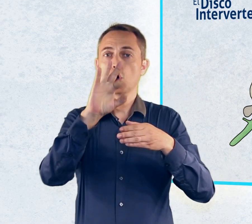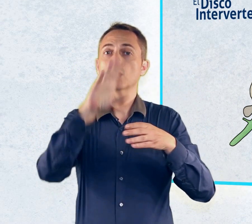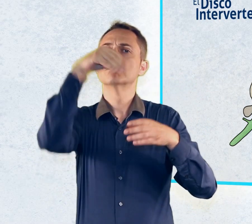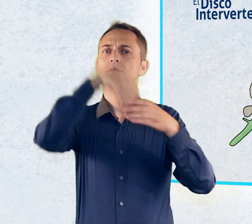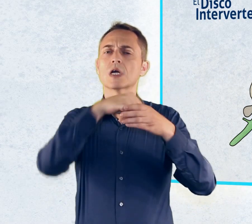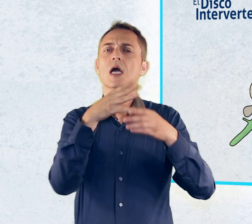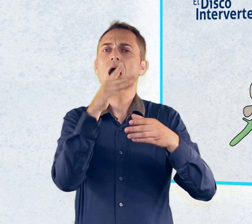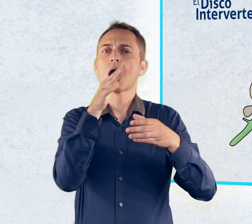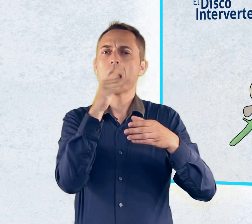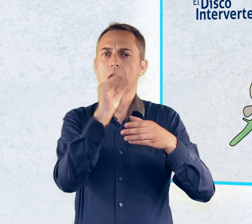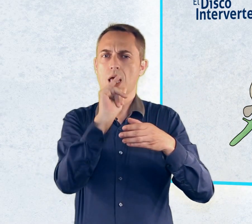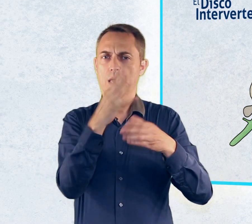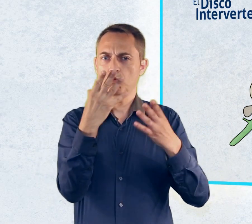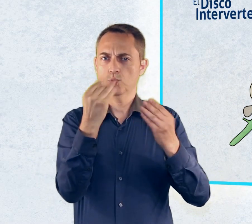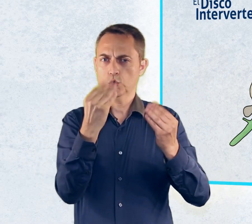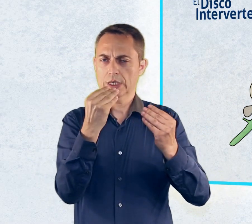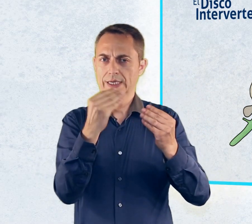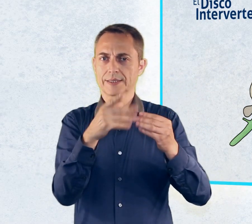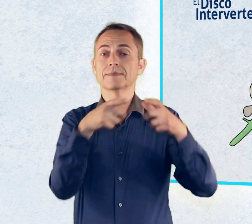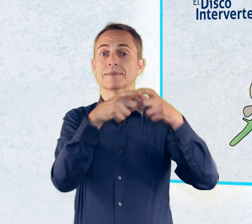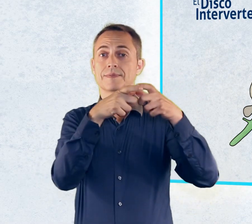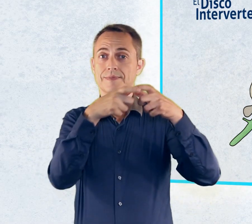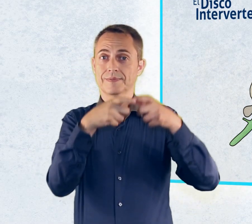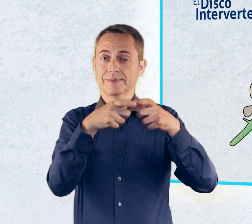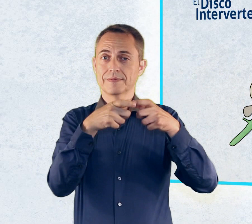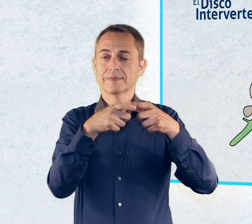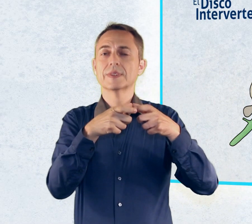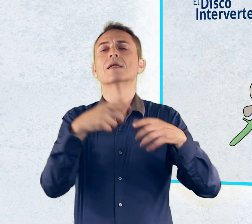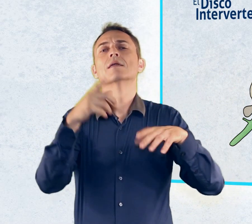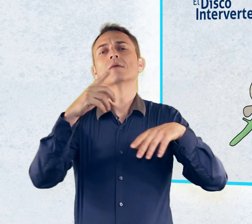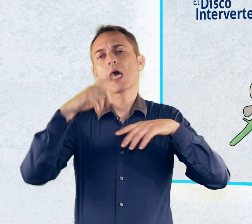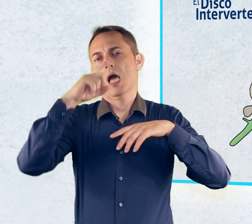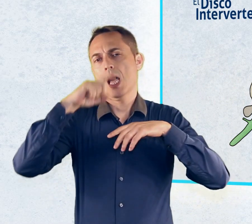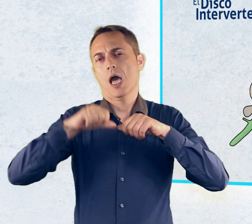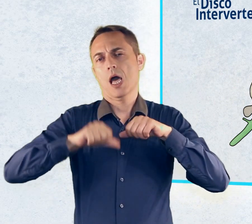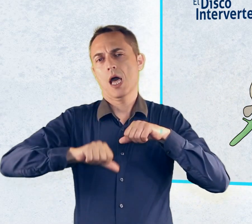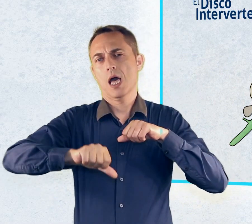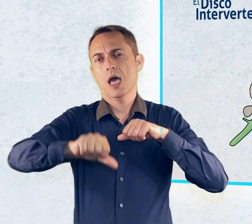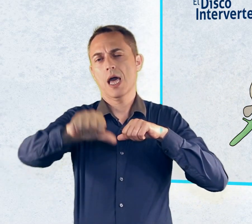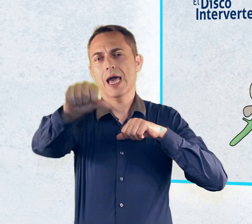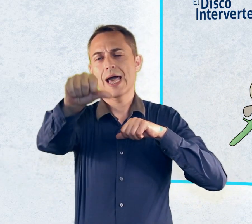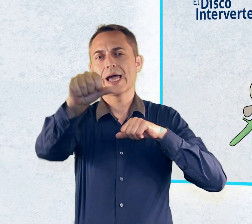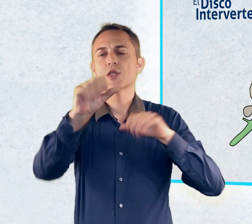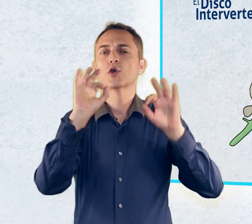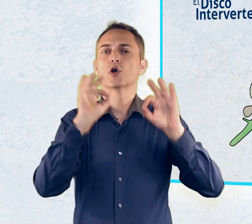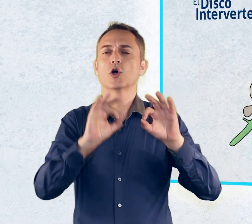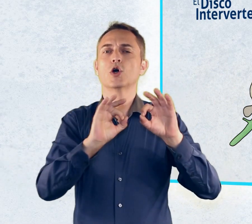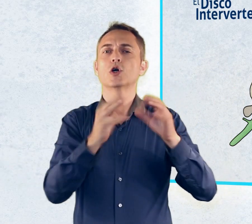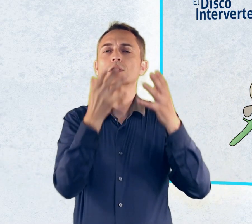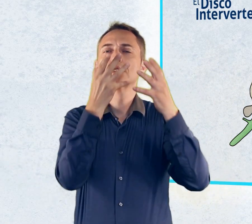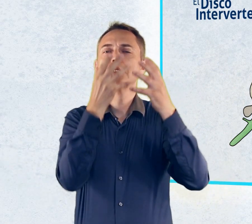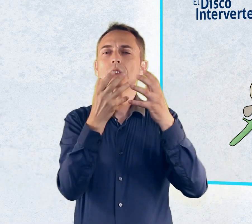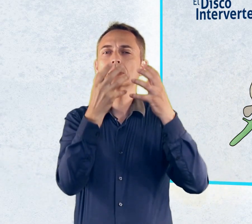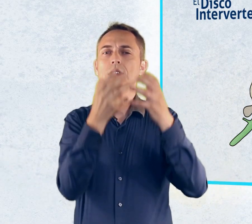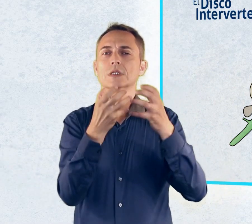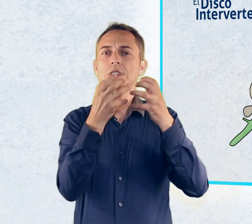de agua. Este contenido líquido se pierde con el paso de los años, afectando así a la flexibilidad y resistencia del disco.